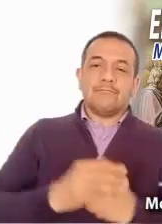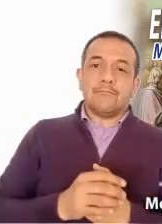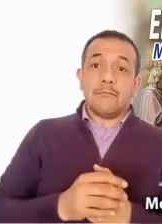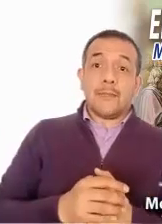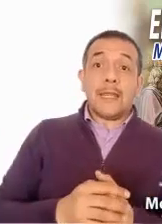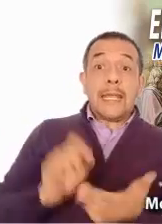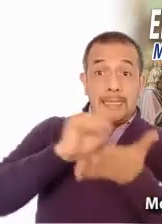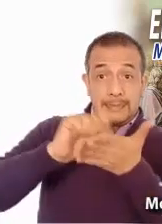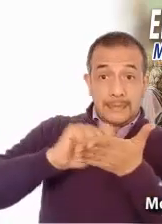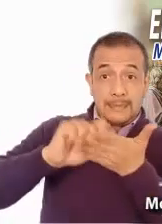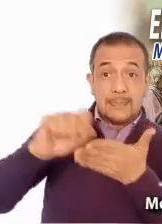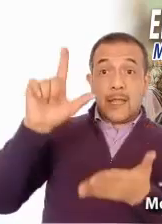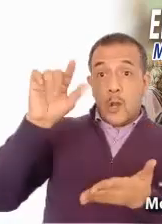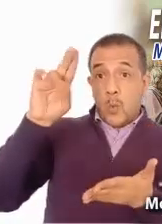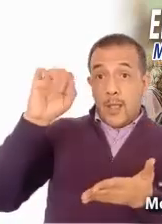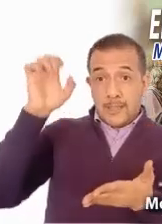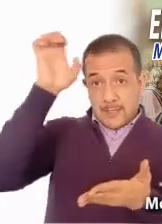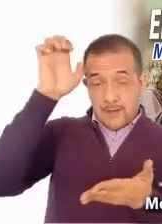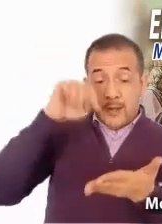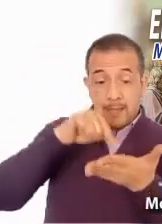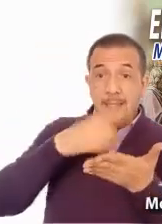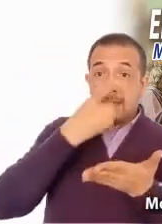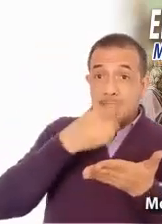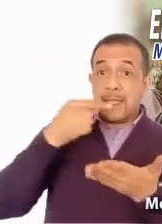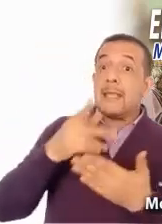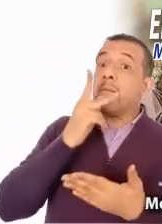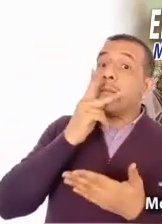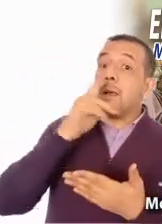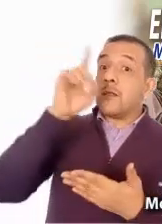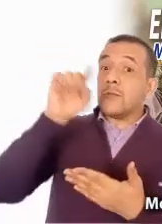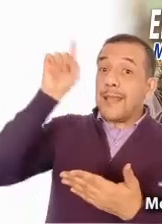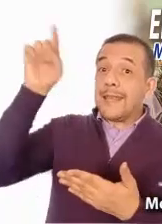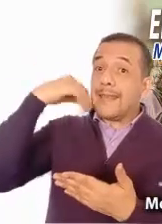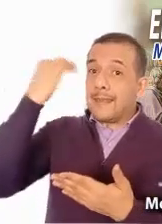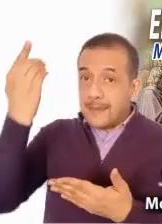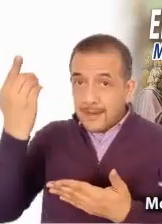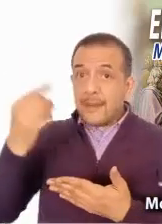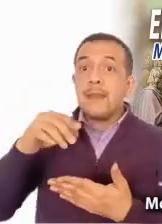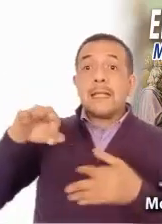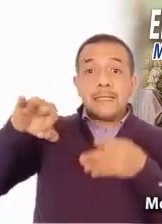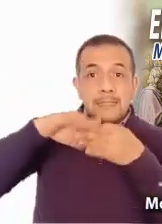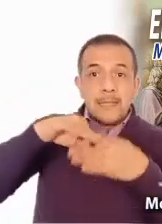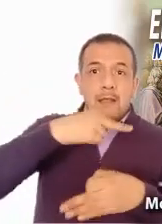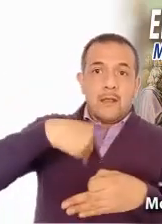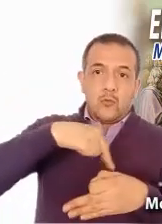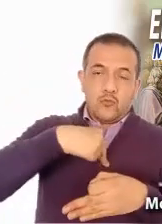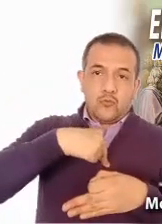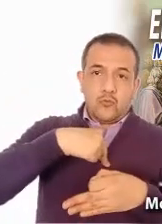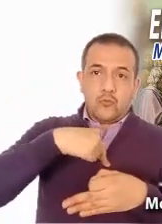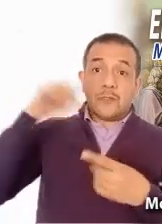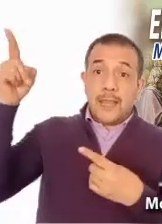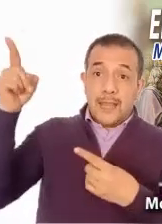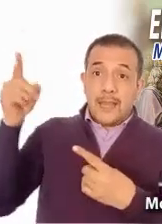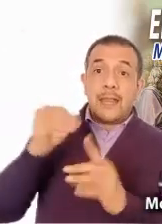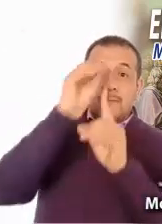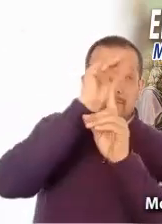San Lucas, es Dios quien quiere hacerse cercano en la persona de su Hijo Jesús, que toma rostro